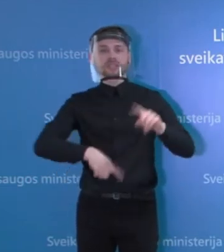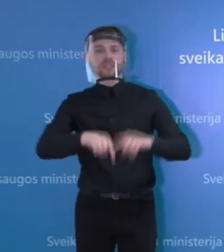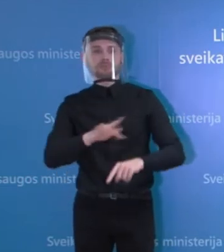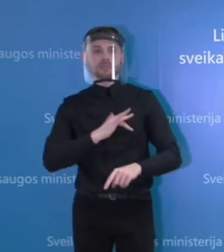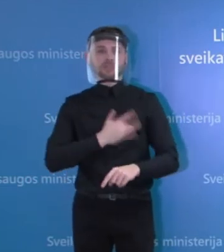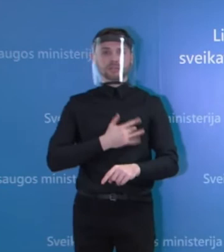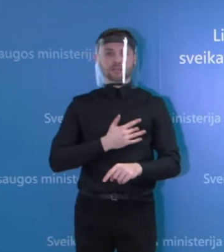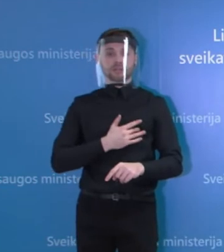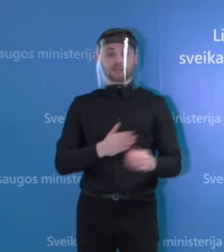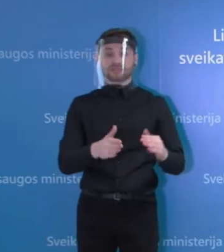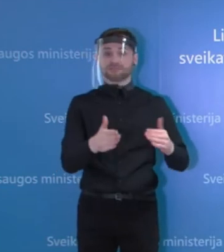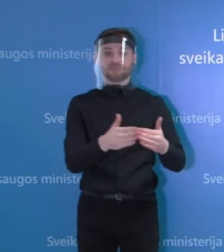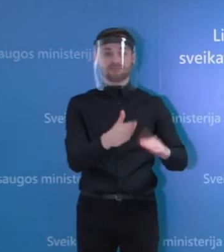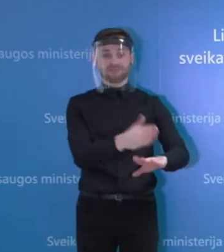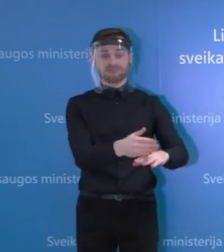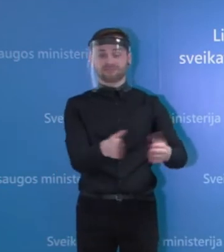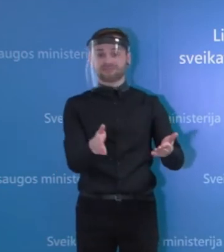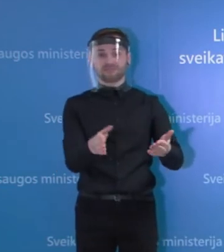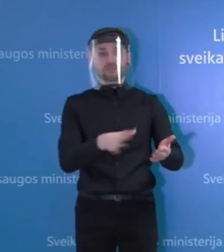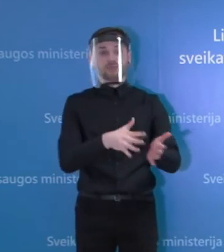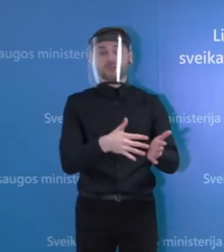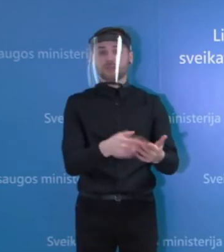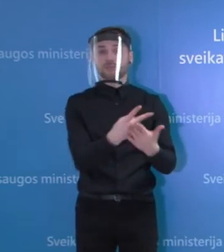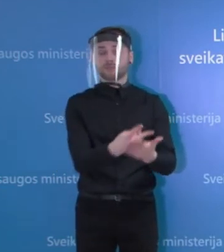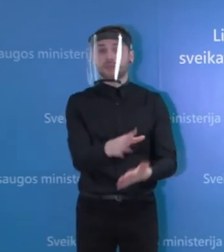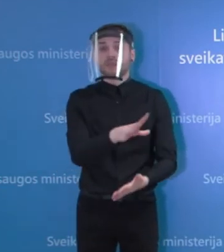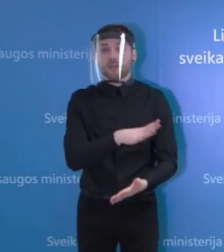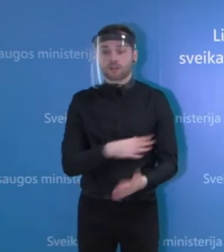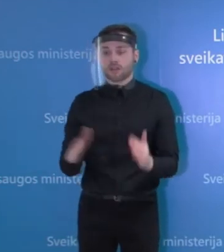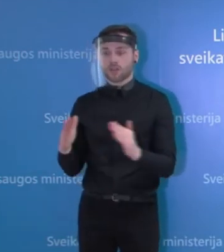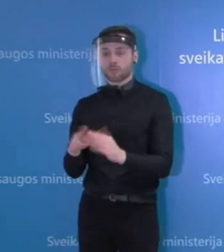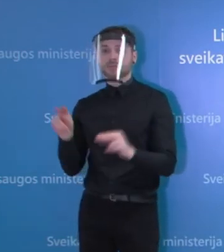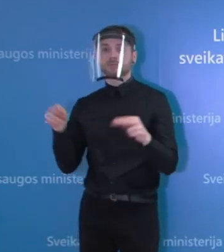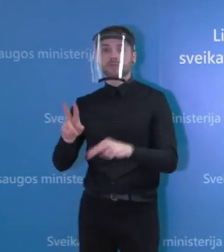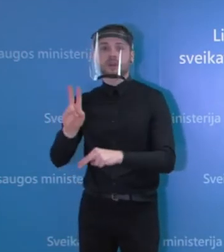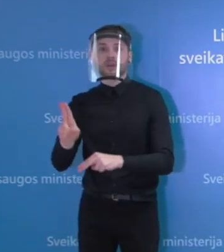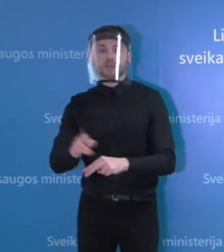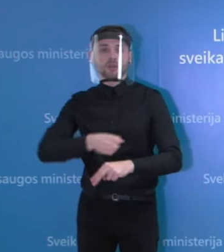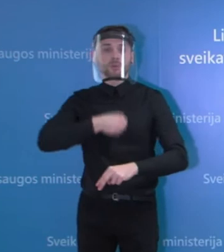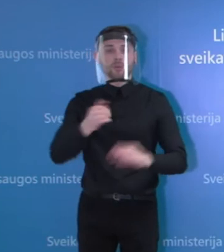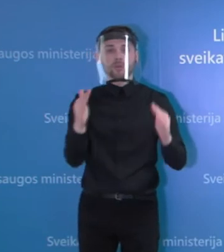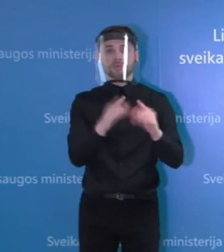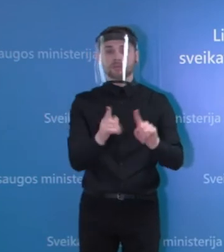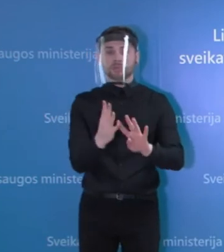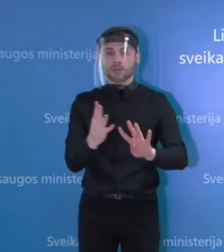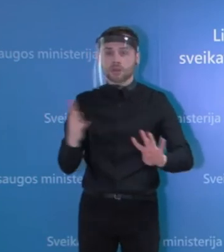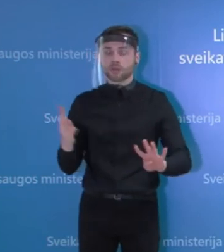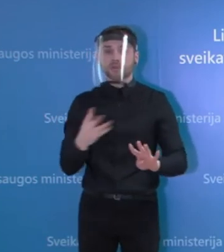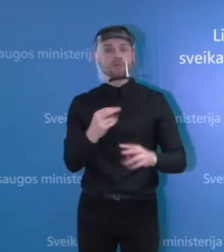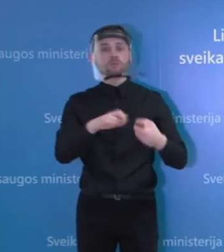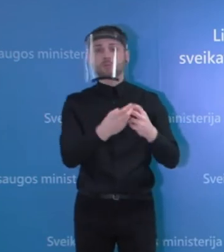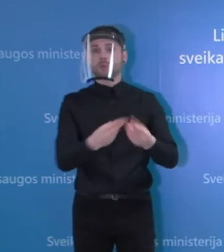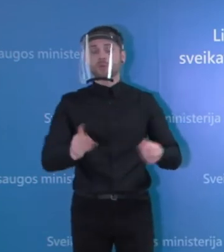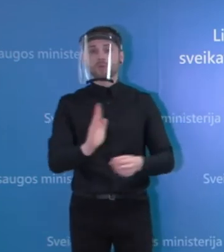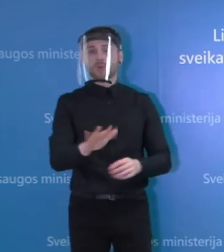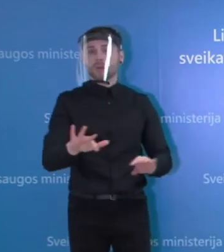slaugyti, o patys vieni jie apsitarnauti negalėtų. Senelių namuose eilės didžiulės. Kaip spresite šią situaciją, jie jau